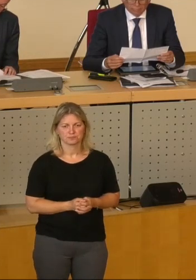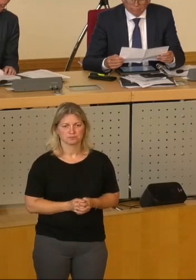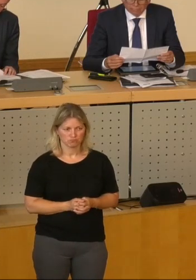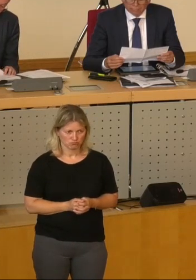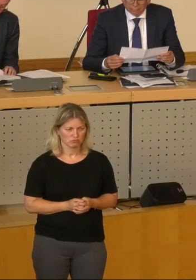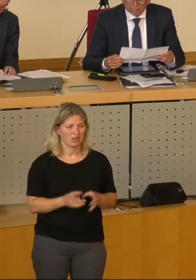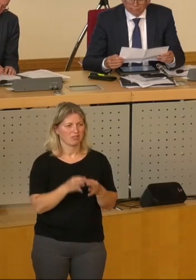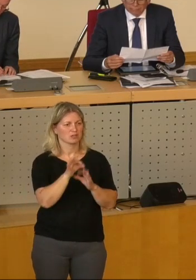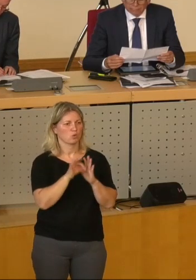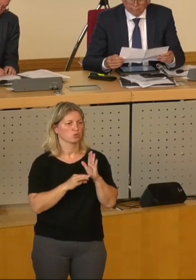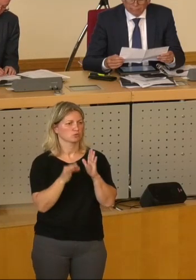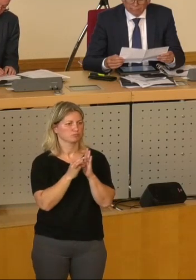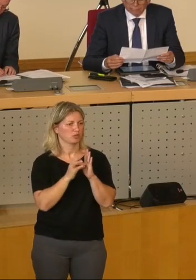Tagesordnungspunkt 3 können wir damit beenden. anbrem comprarer noch hinsetzen.าย Municipal